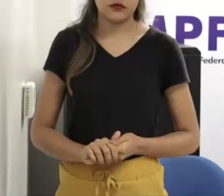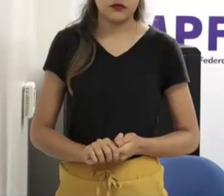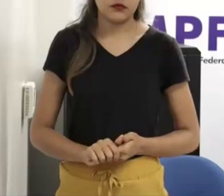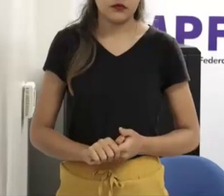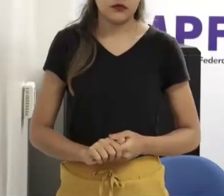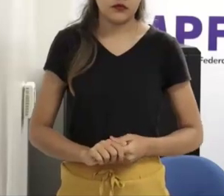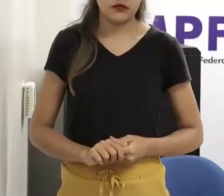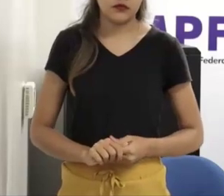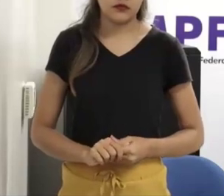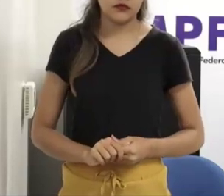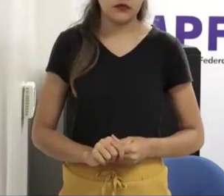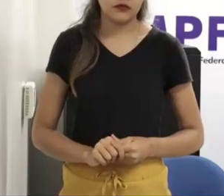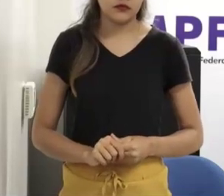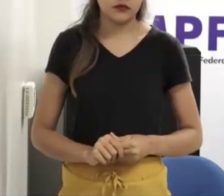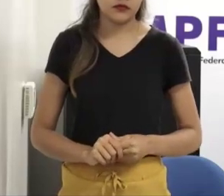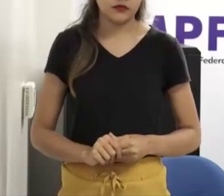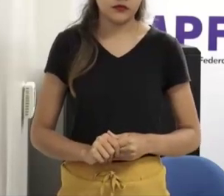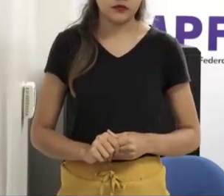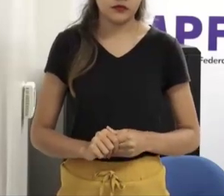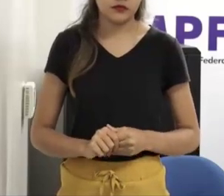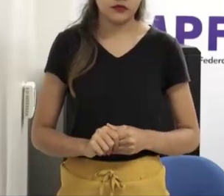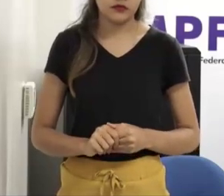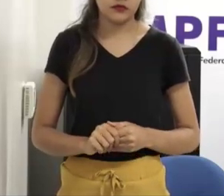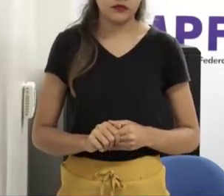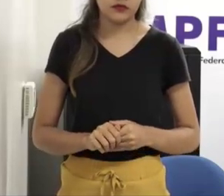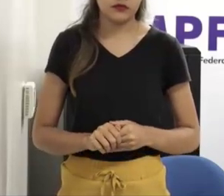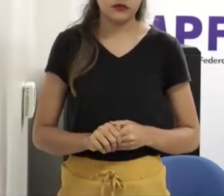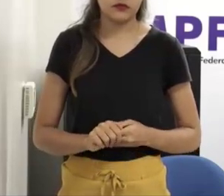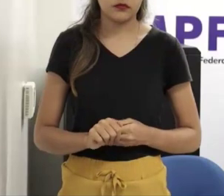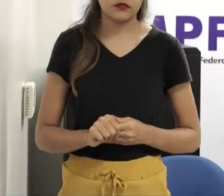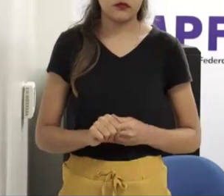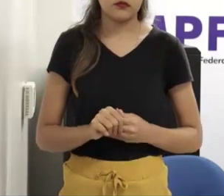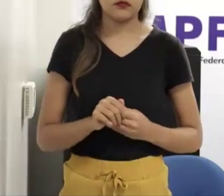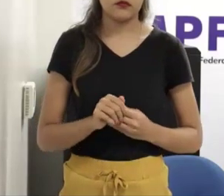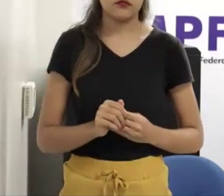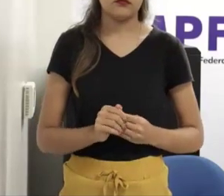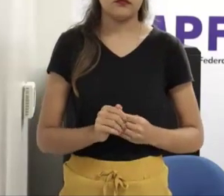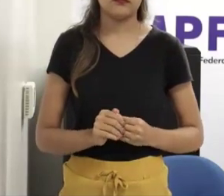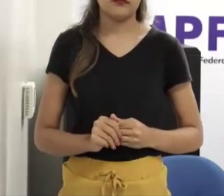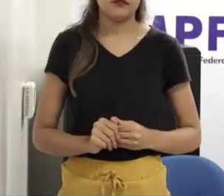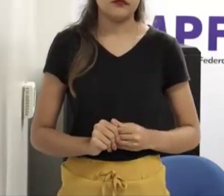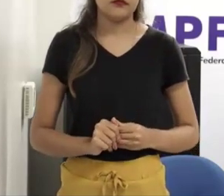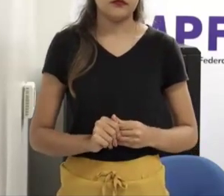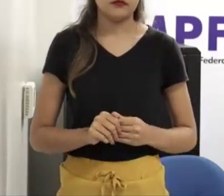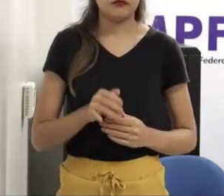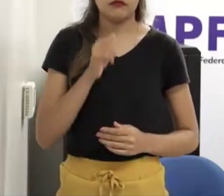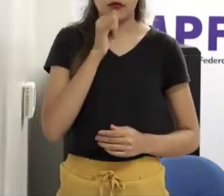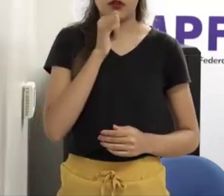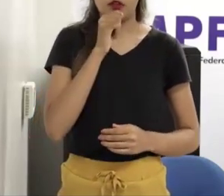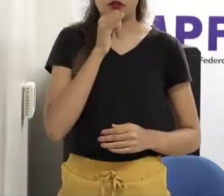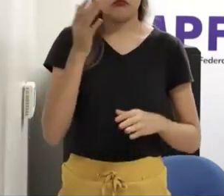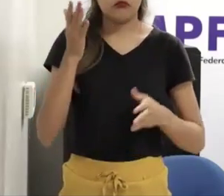virtual, que é, a pessoa tem uma foto sua, então os adolescentes trocaram a foto, e o cara manda na internet,